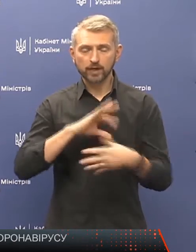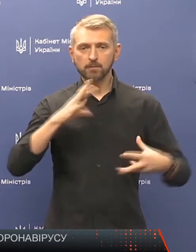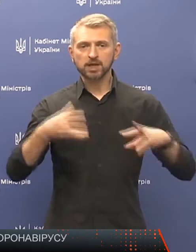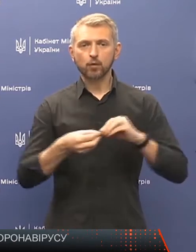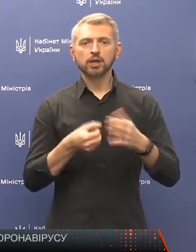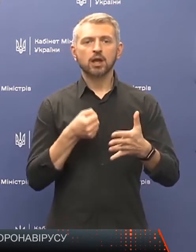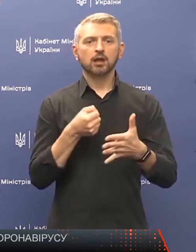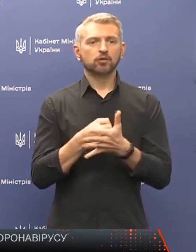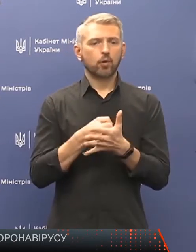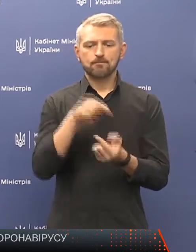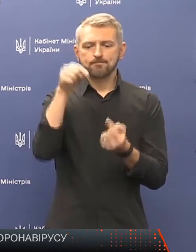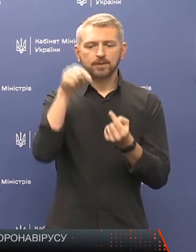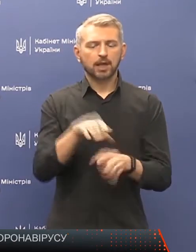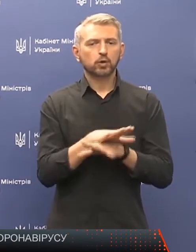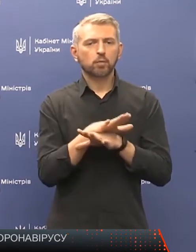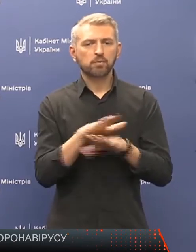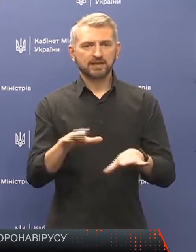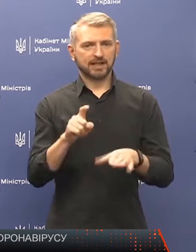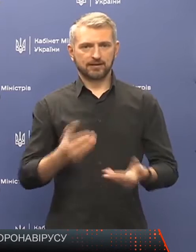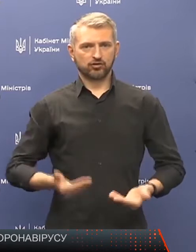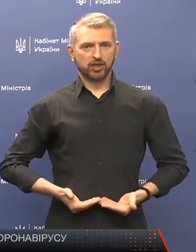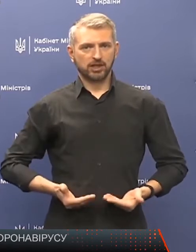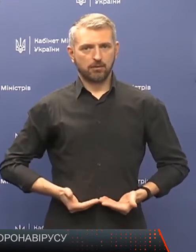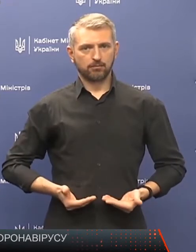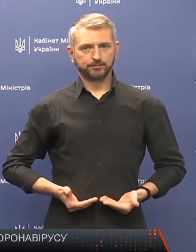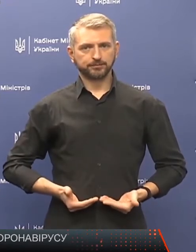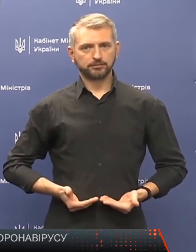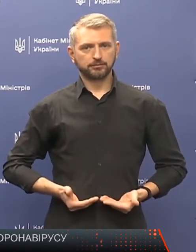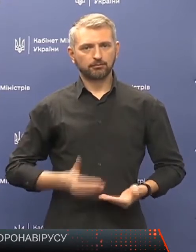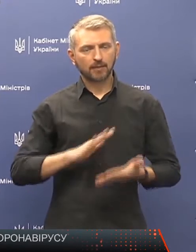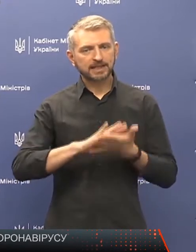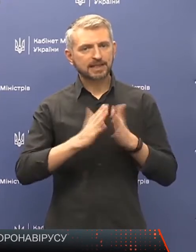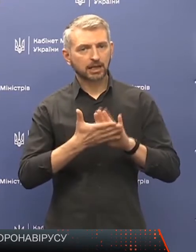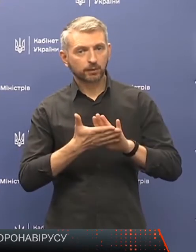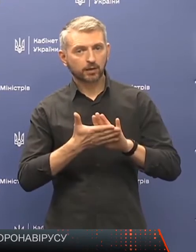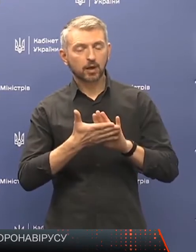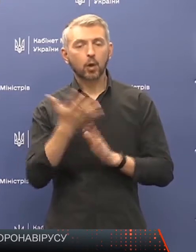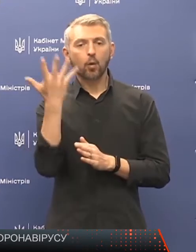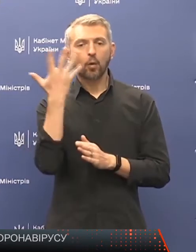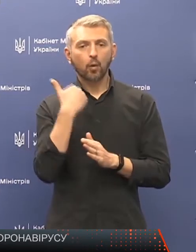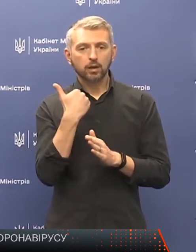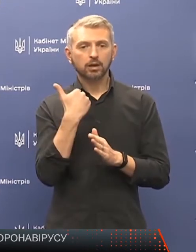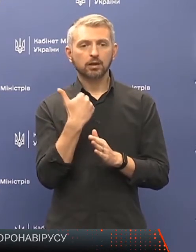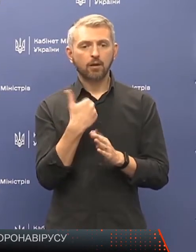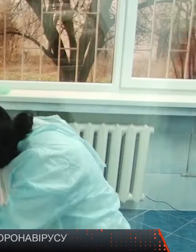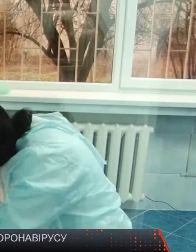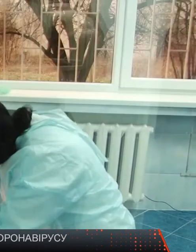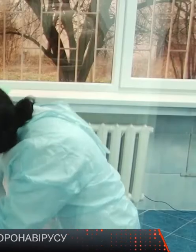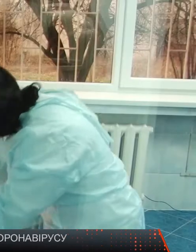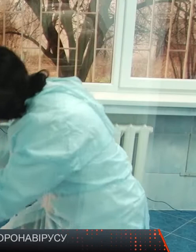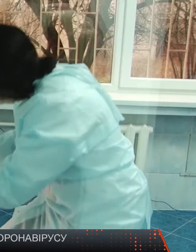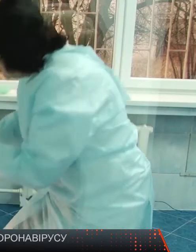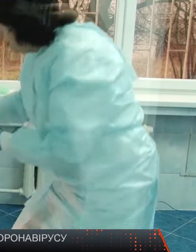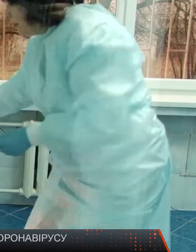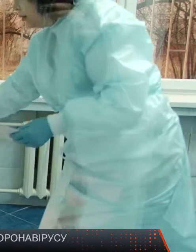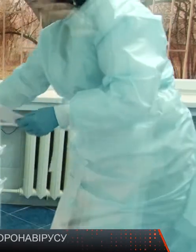несумісних з життям станів, коли приєднується коронавірусна хвороба. Віктор